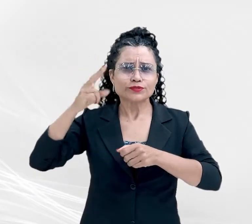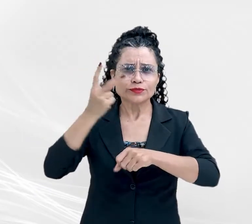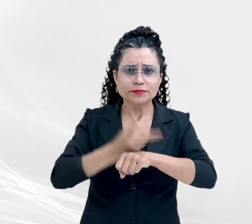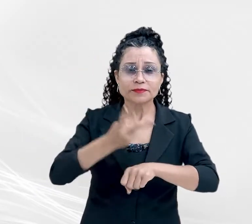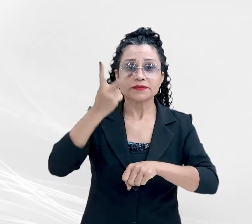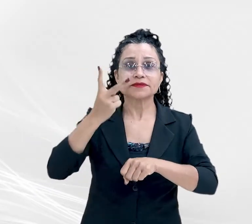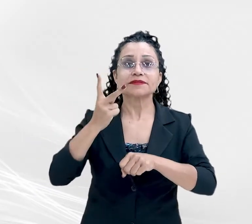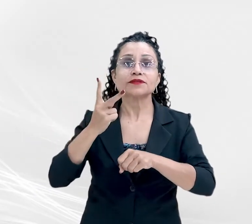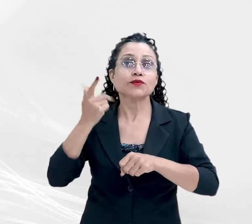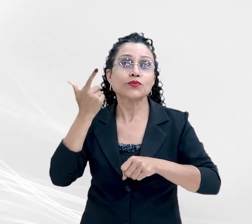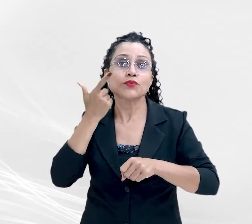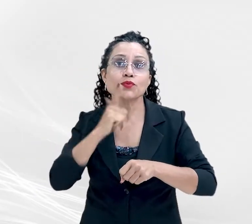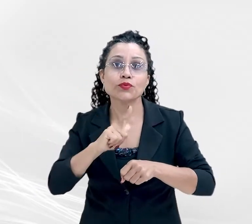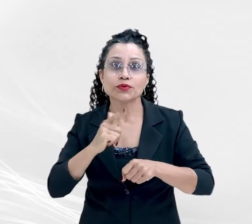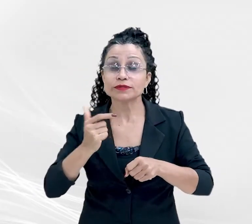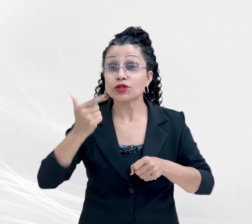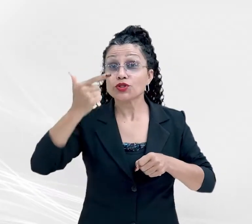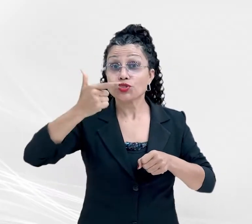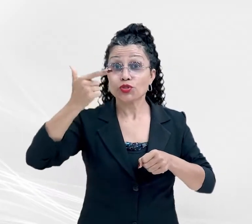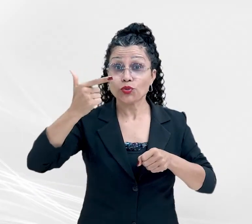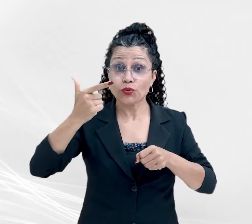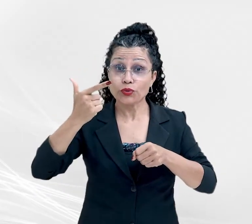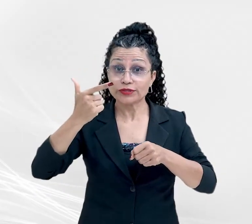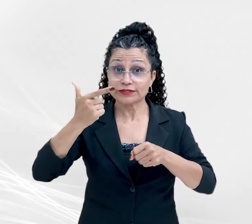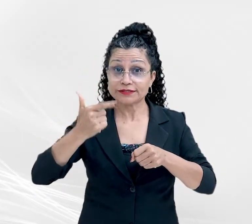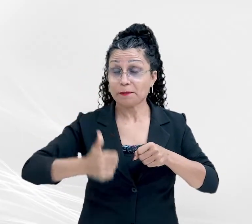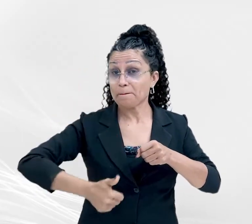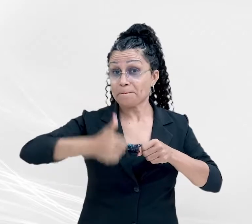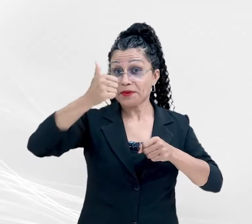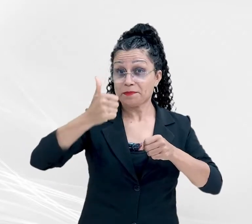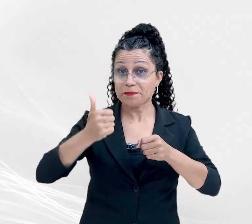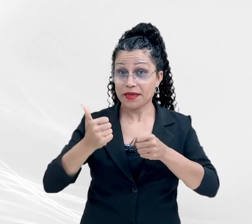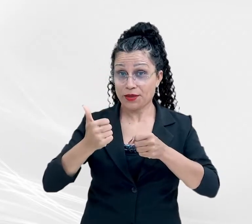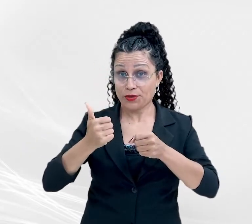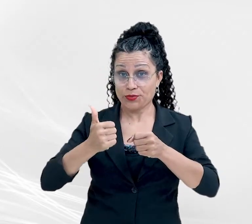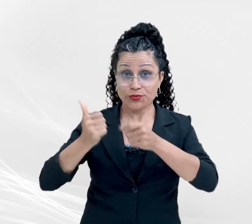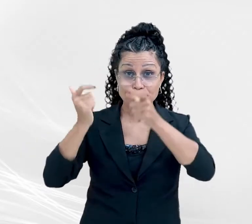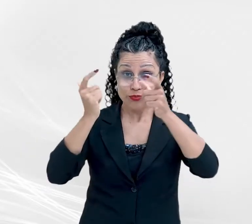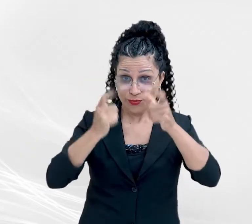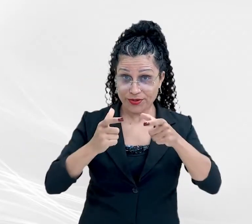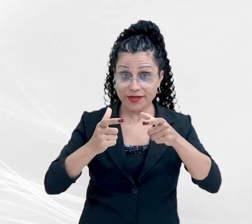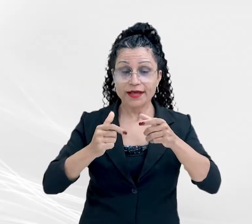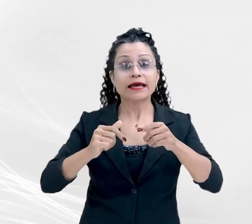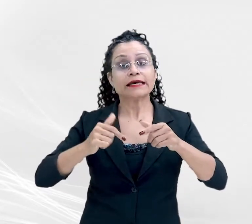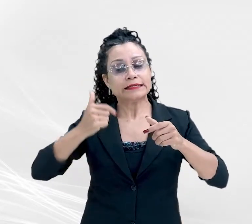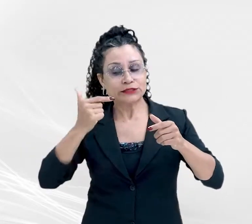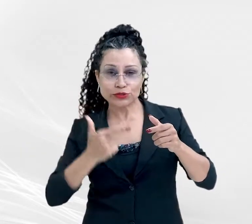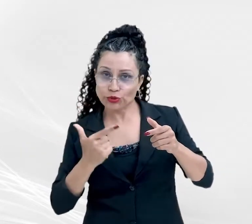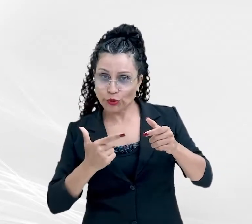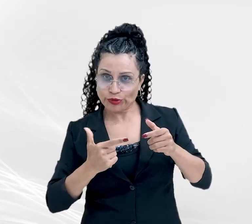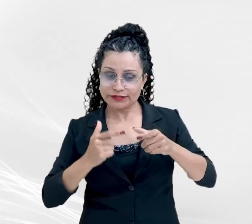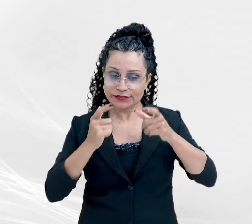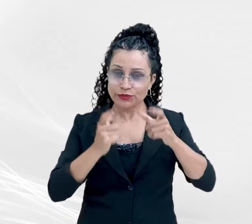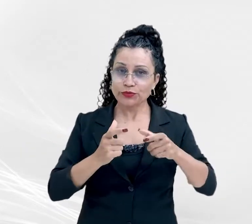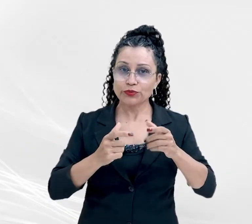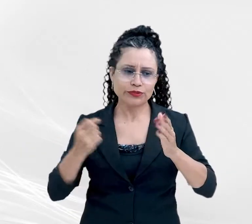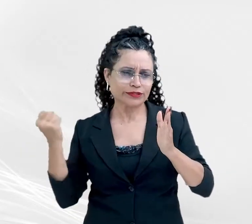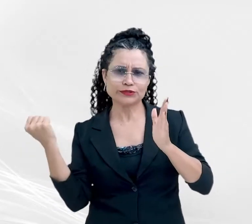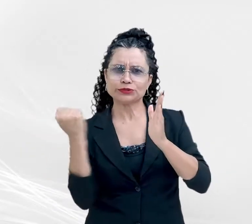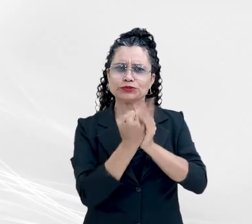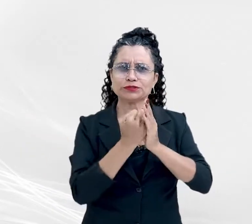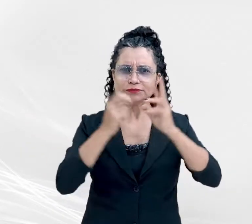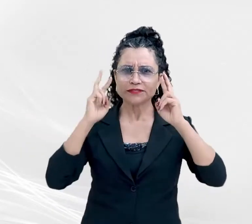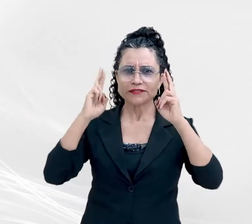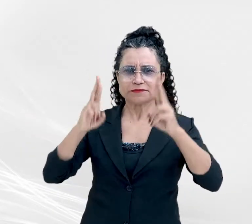conquistando dois primeiros lugares, um segundo lugar e dois selos Respeito